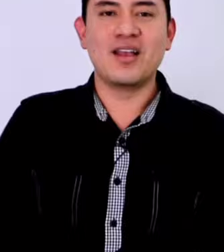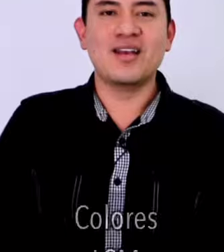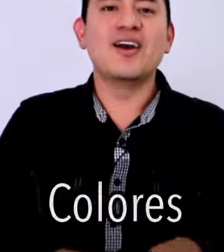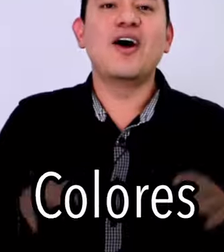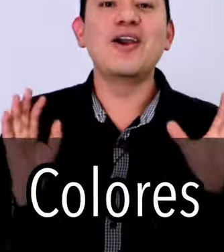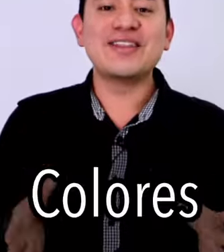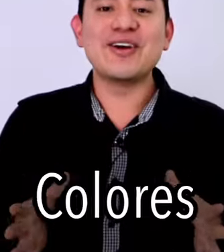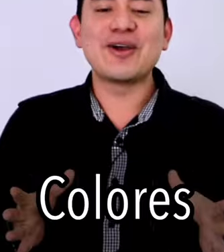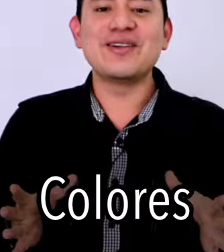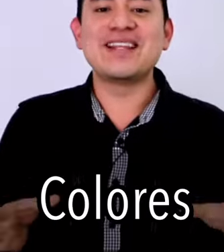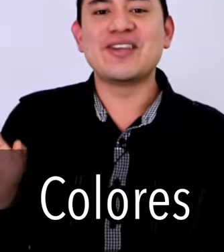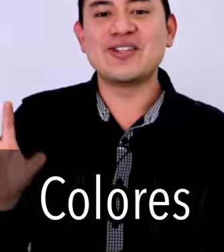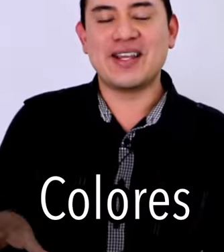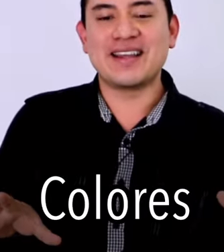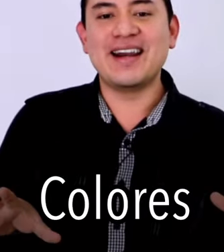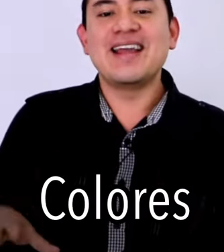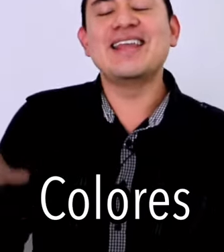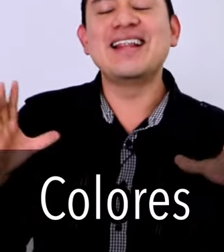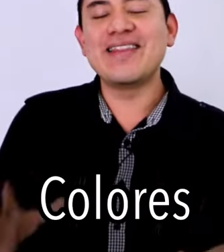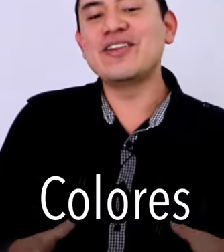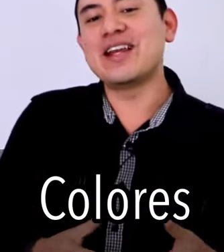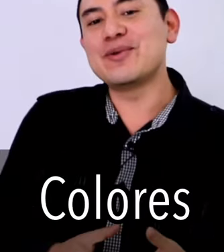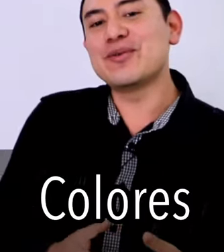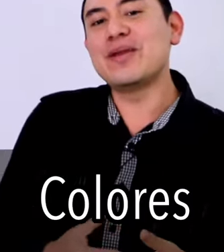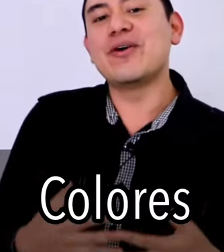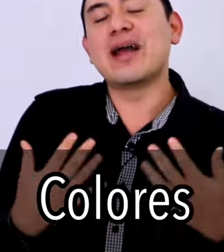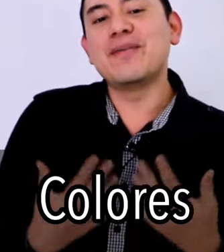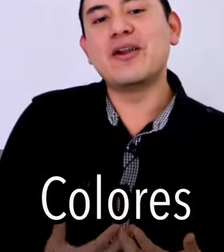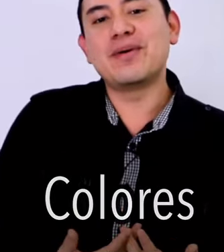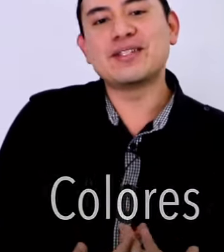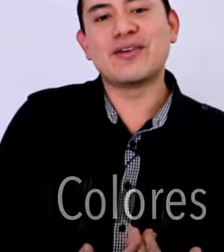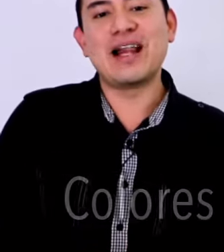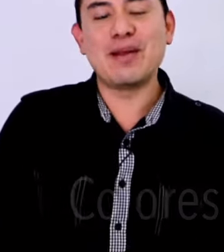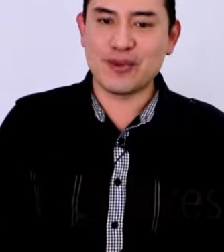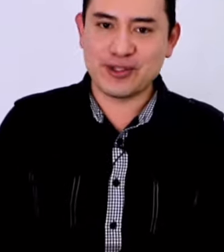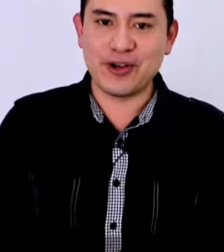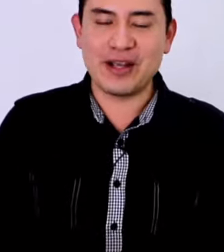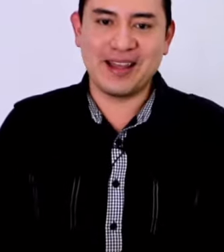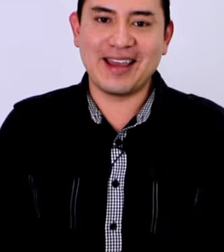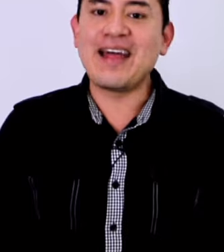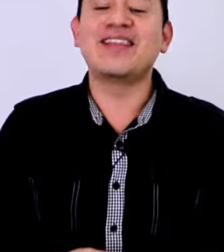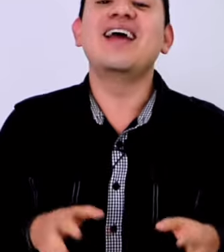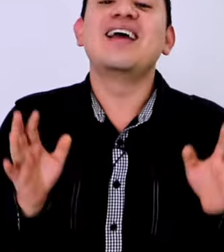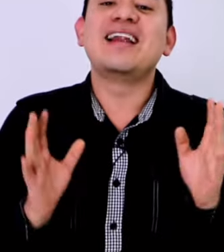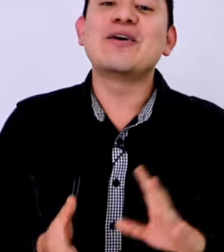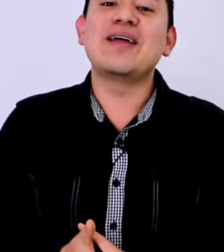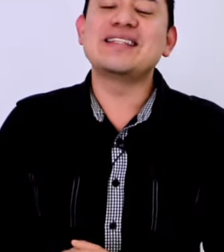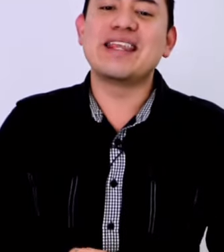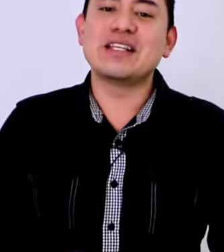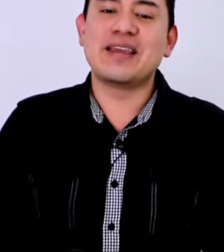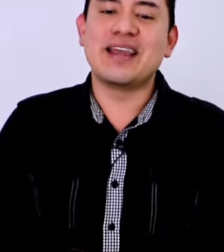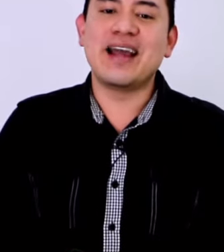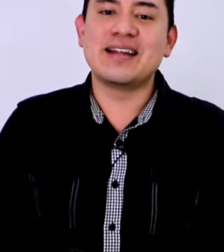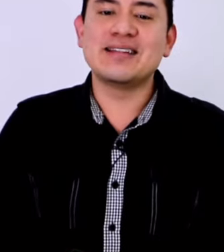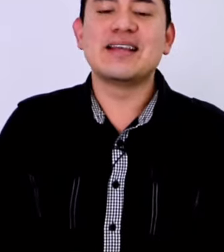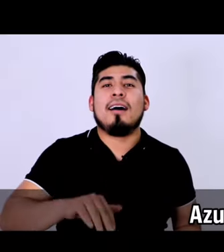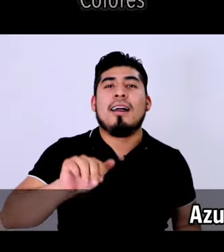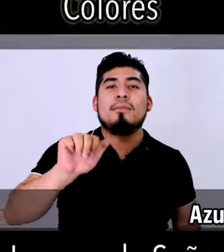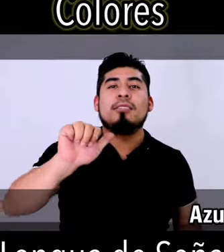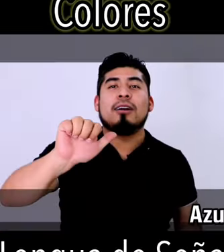Hola a todos, ¿cómo están? Yo soy Edgar y el día de hoy tenemos un video que a mí en lo personal me emociona y me encanta, lengua de señas mexicanas. Haremos la